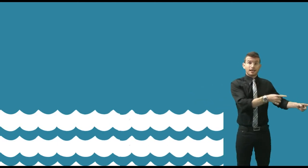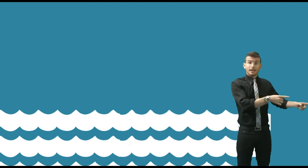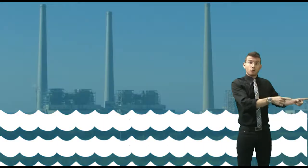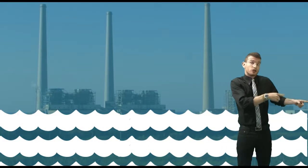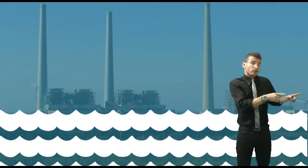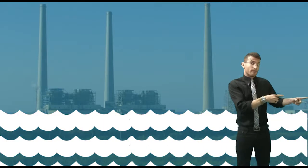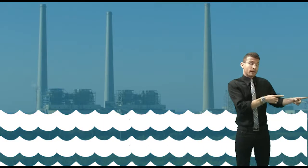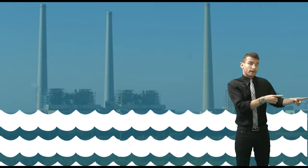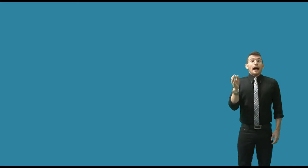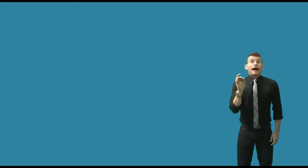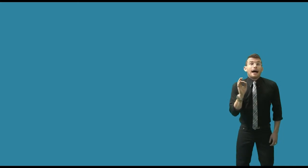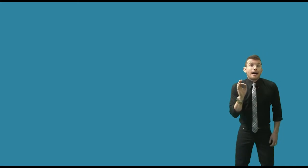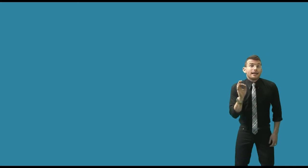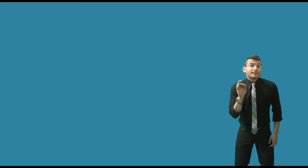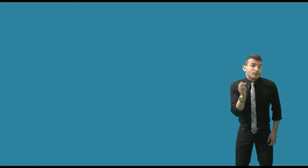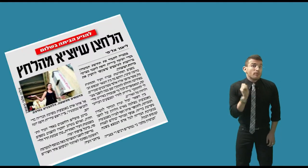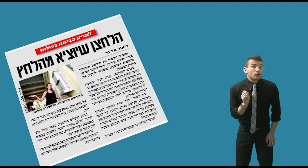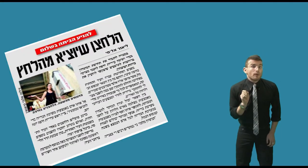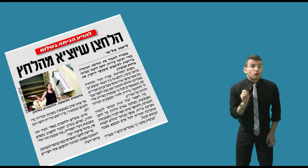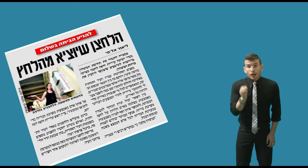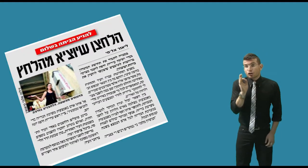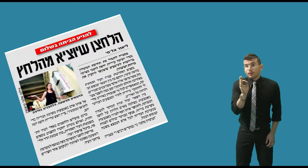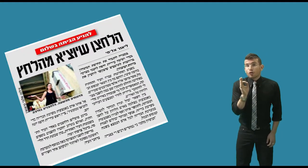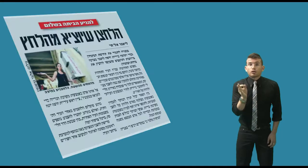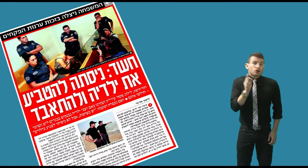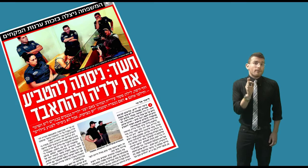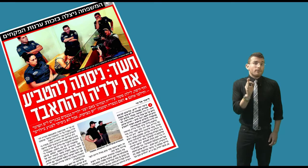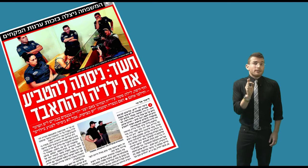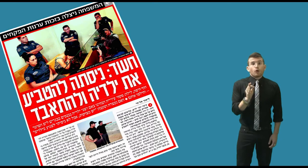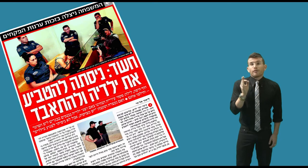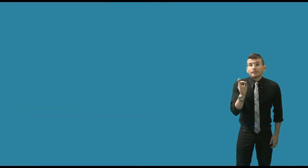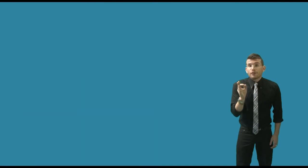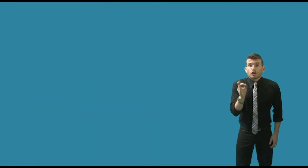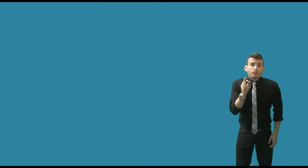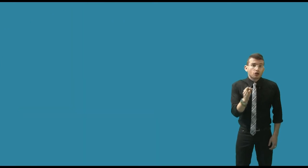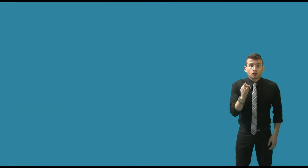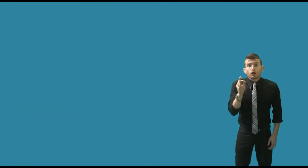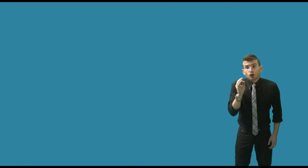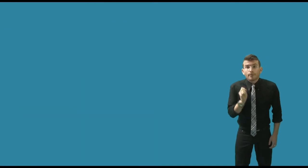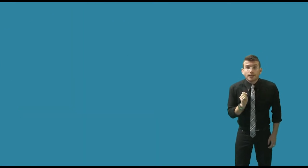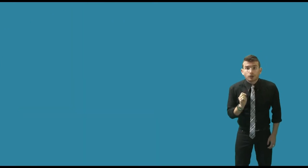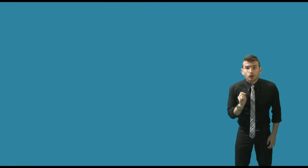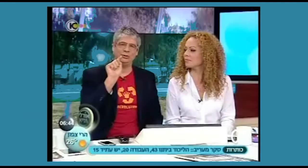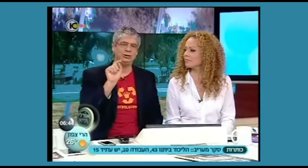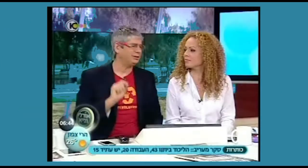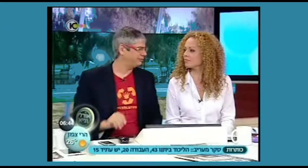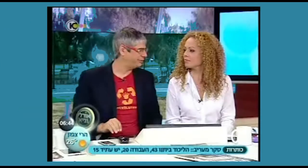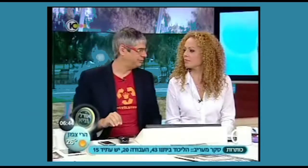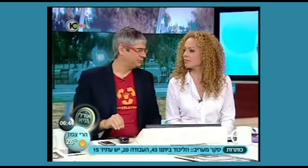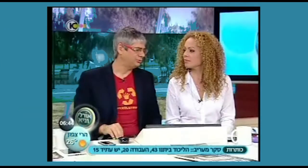חדרה ולהסתובב בעיר. אז למי שמחגיש במצוקה יש על מי לחוץ, יש גם על מי לספוך ואין ספק שגם יש ראש עיר שיודע מה לעשות. ראש עיר התחיפה שהוא